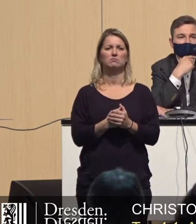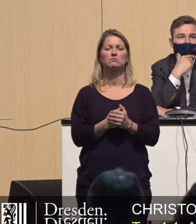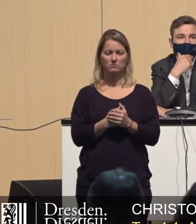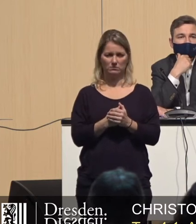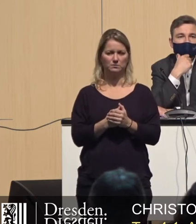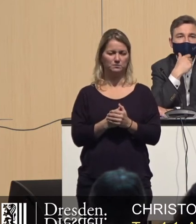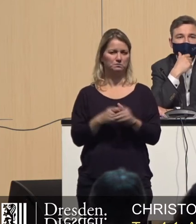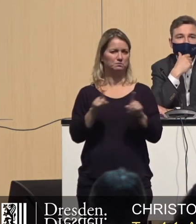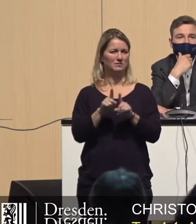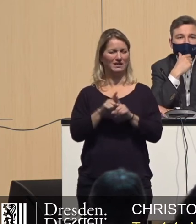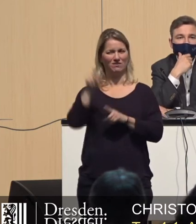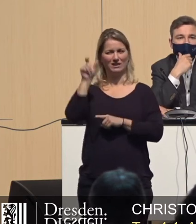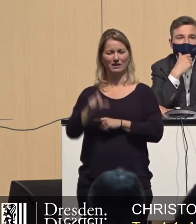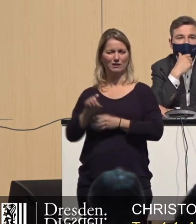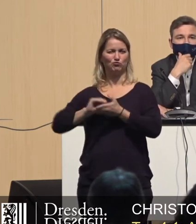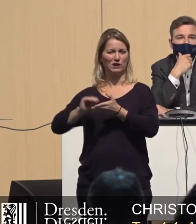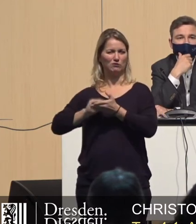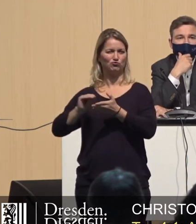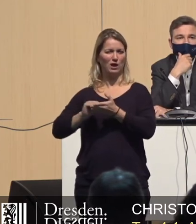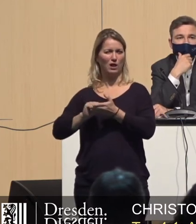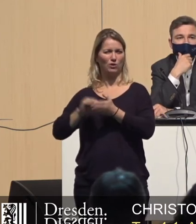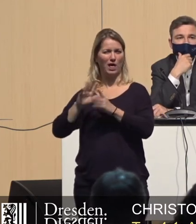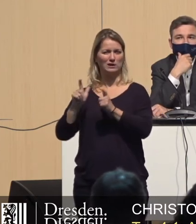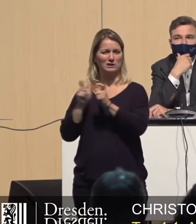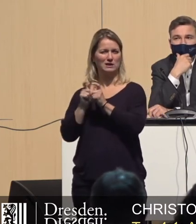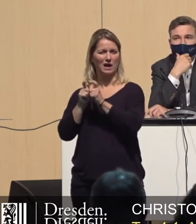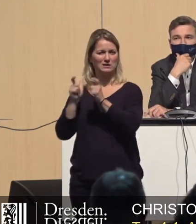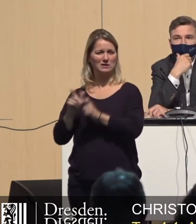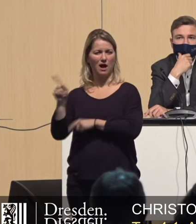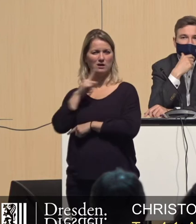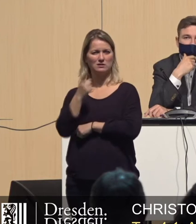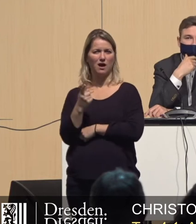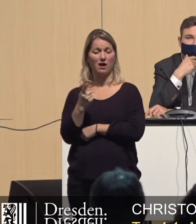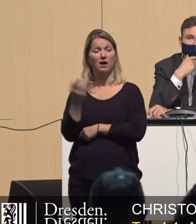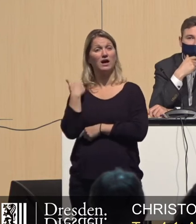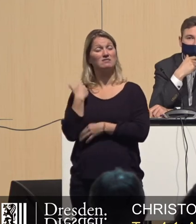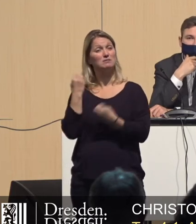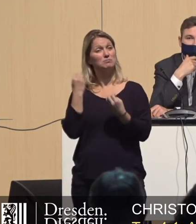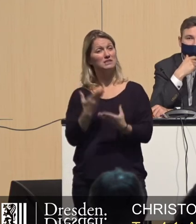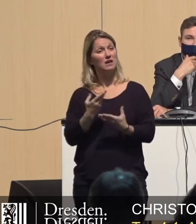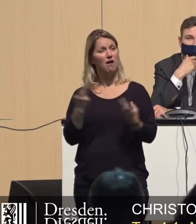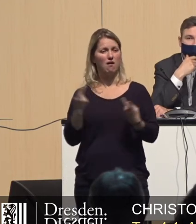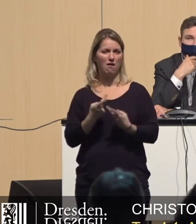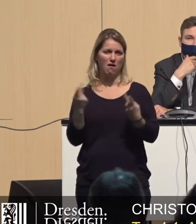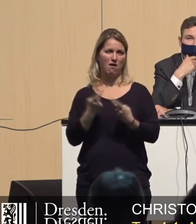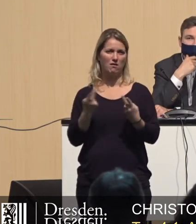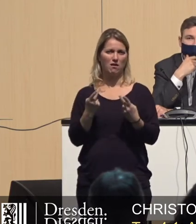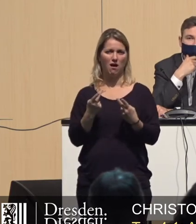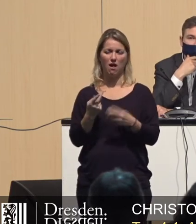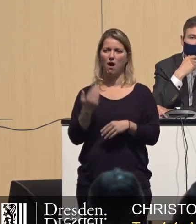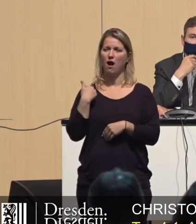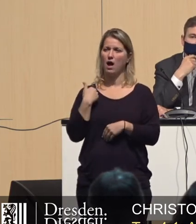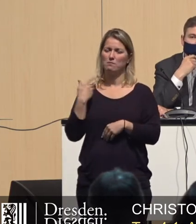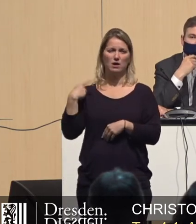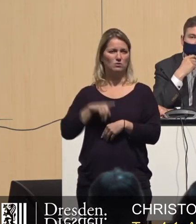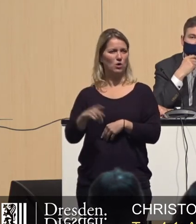nur sagen, was immer auch geschah, nie werden wir so tief sinken von dem Kakao durch,